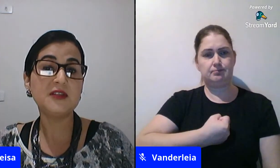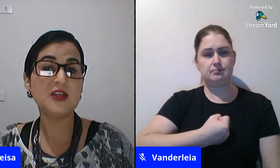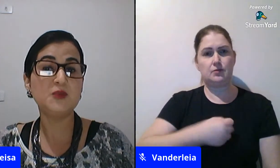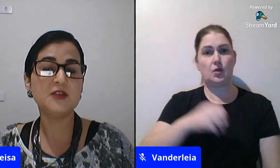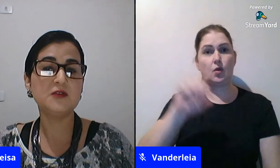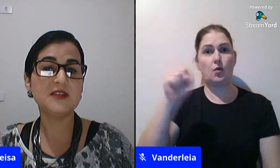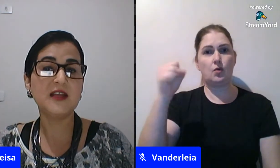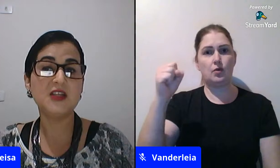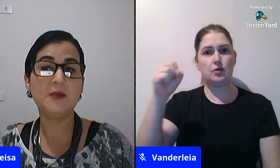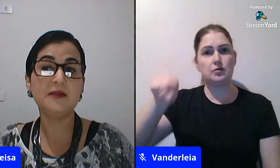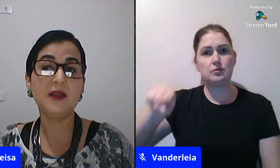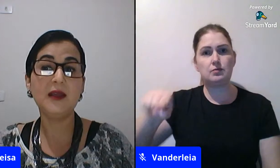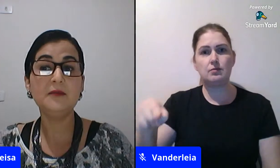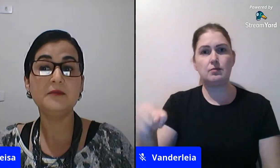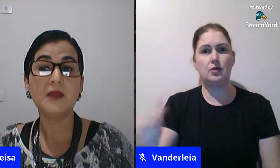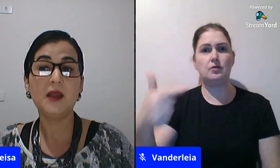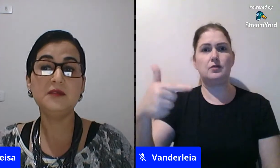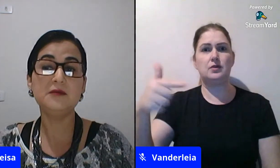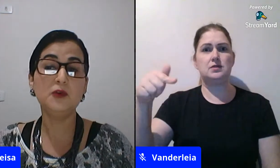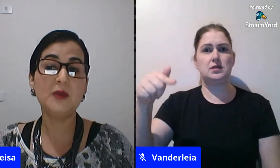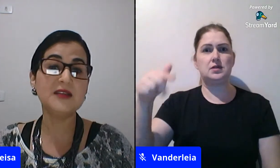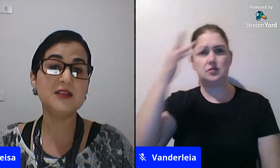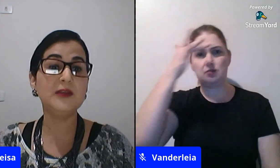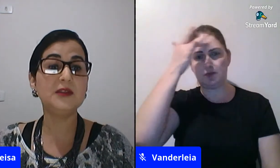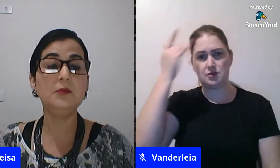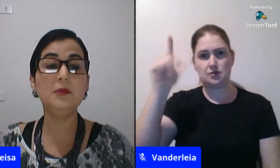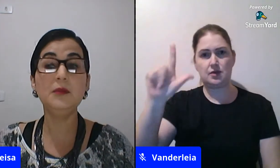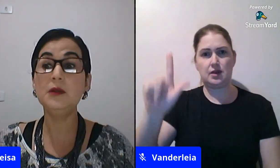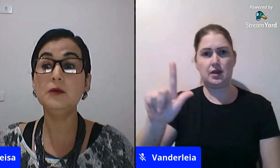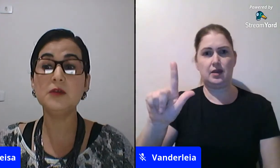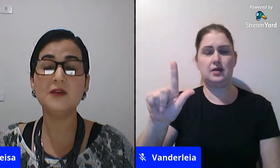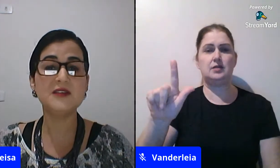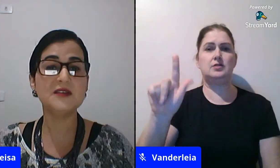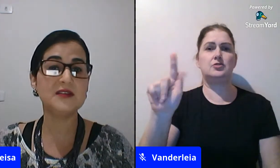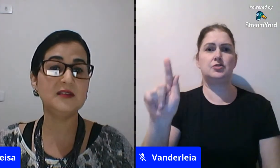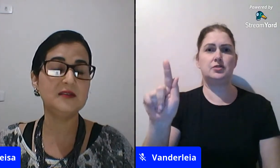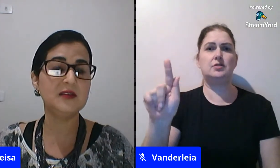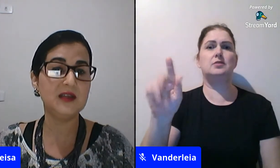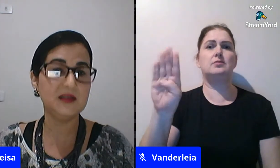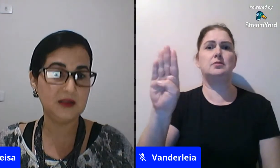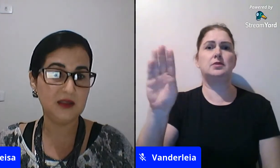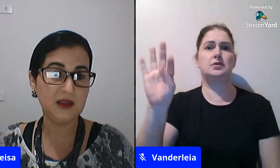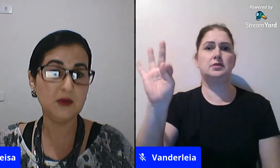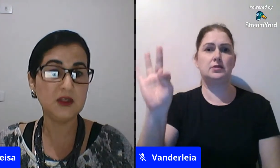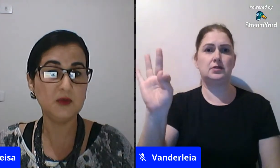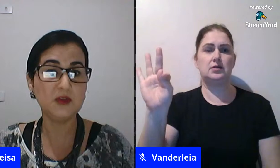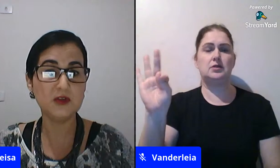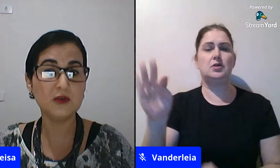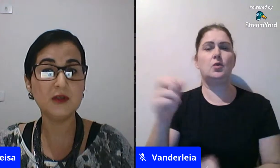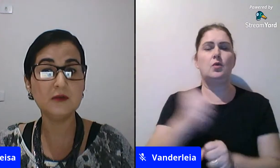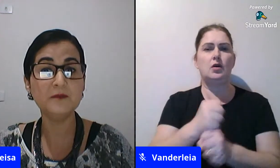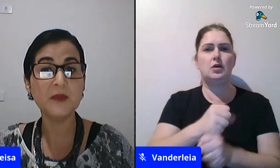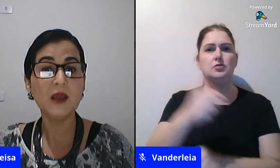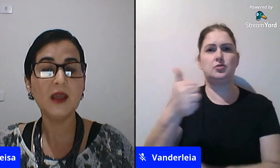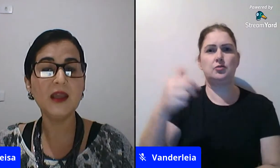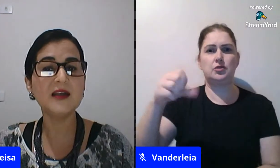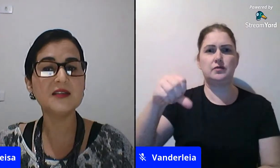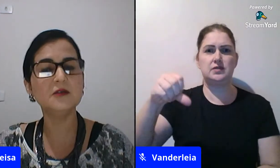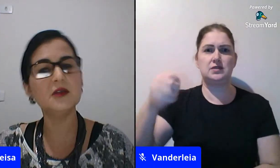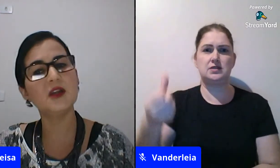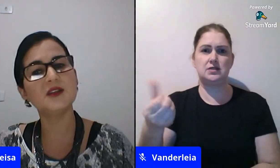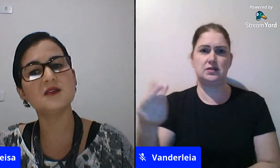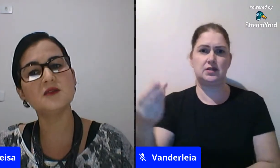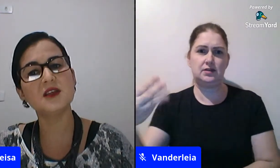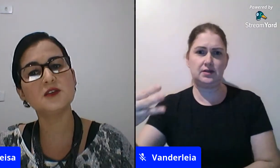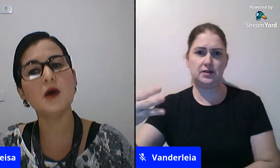.027 pessoas LGBT no Brasil entre 1963 e 2018, em